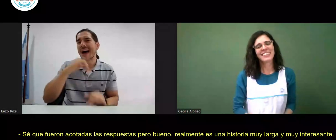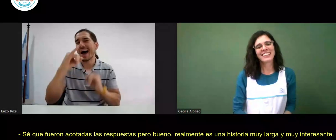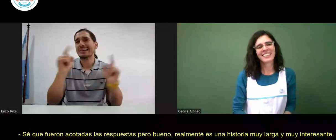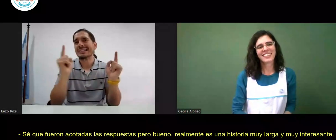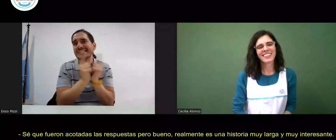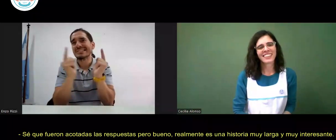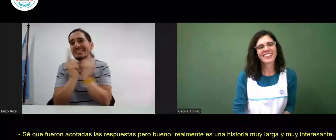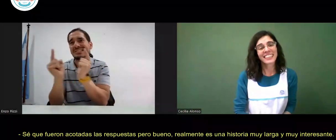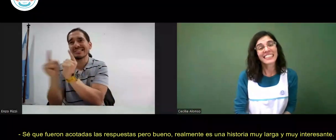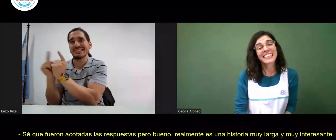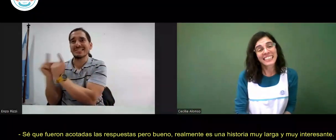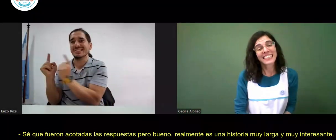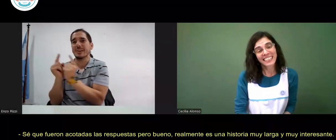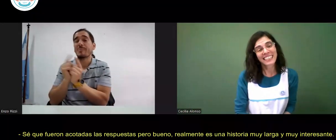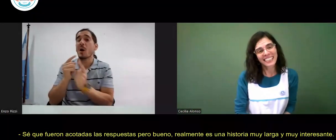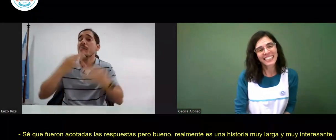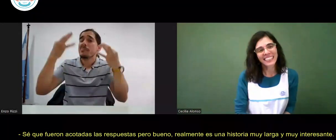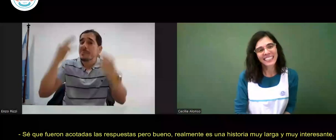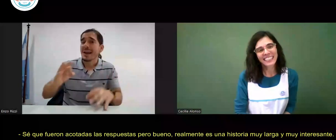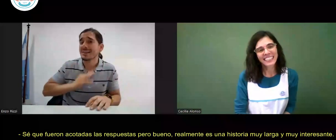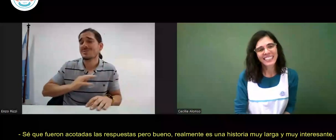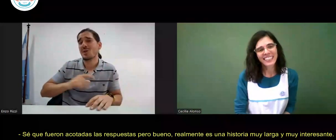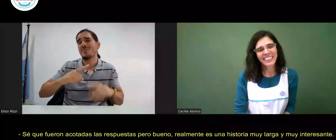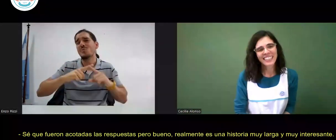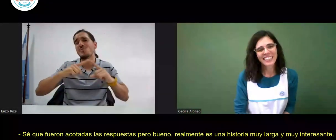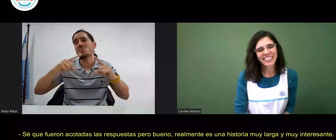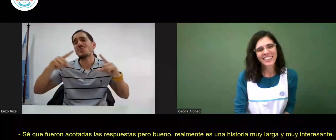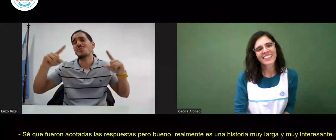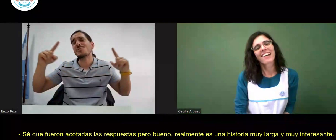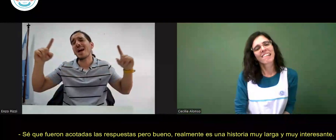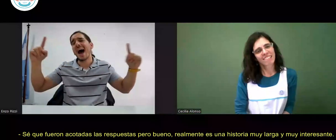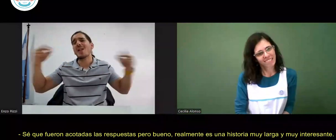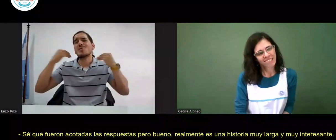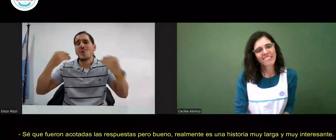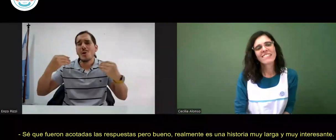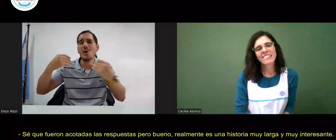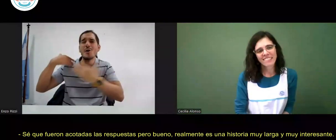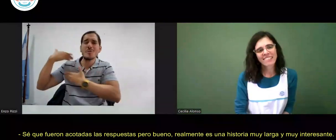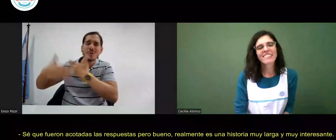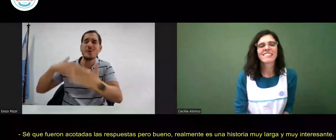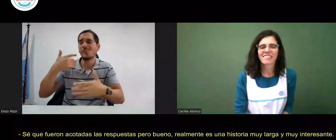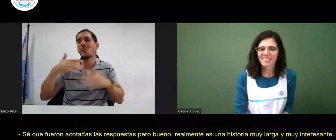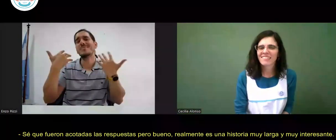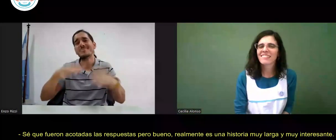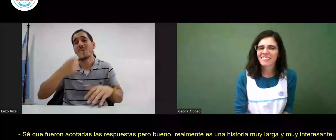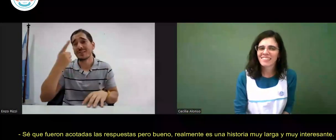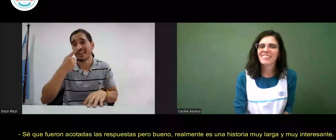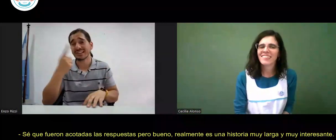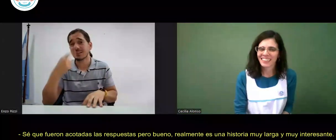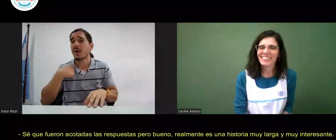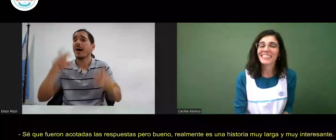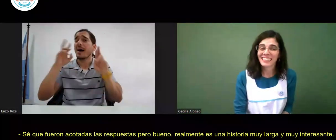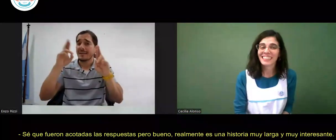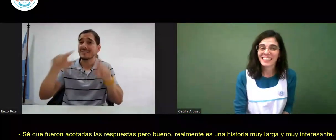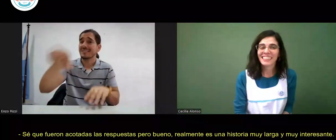sé que fueron acotadas las respuestas pero bueno realmente es una historia muy larga y muy interesante